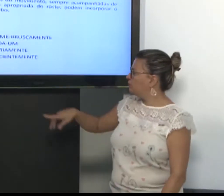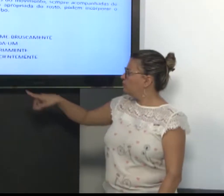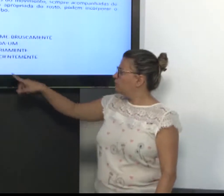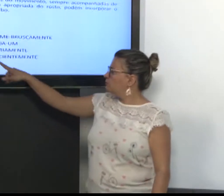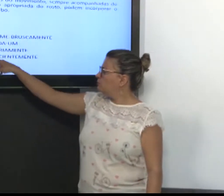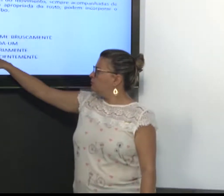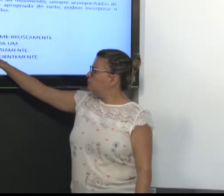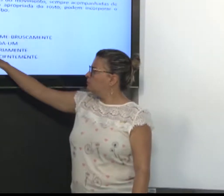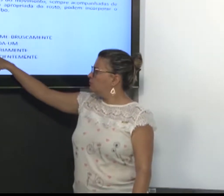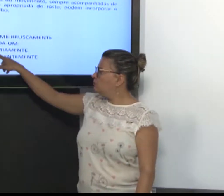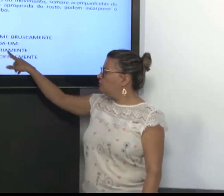exemplo.